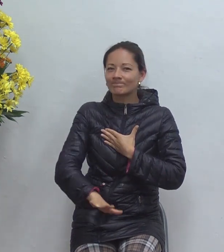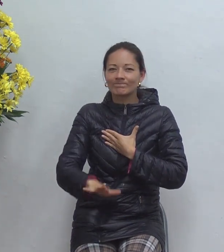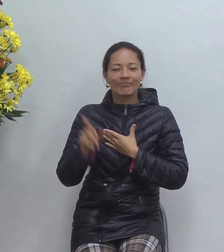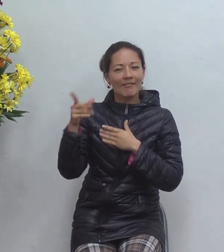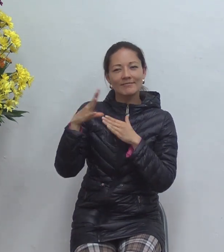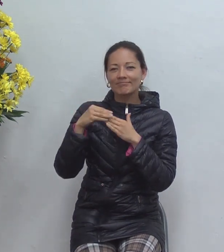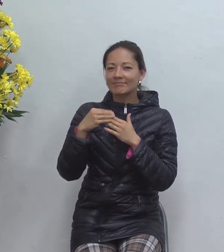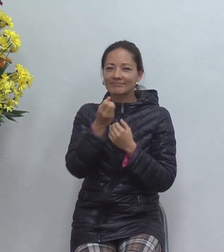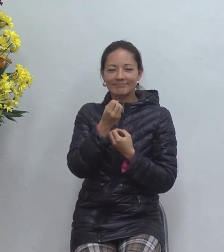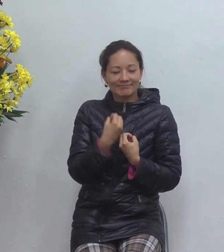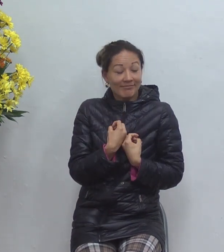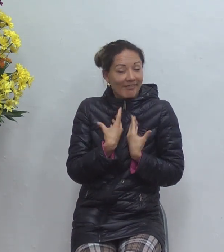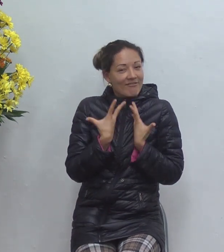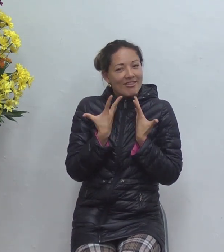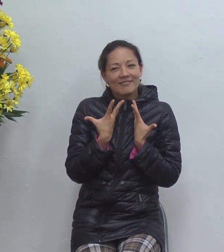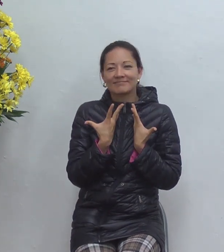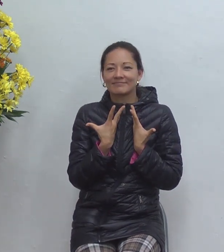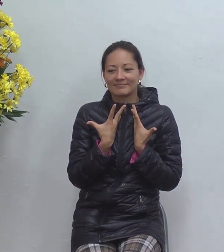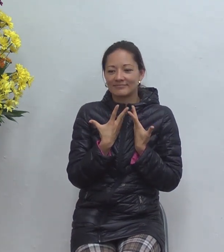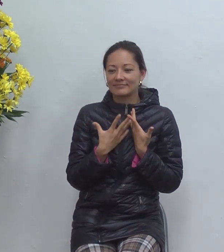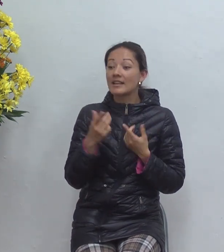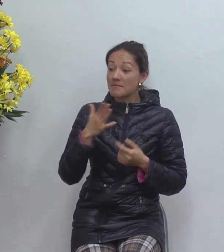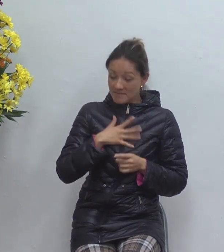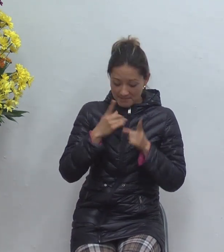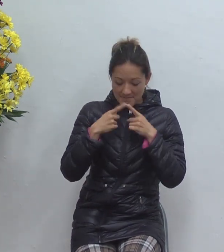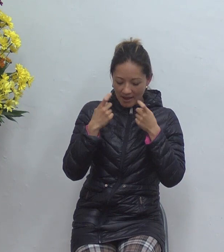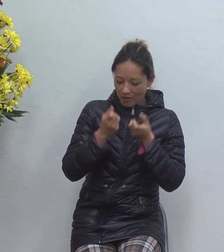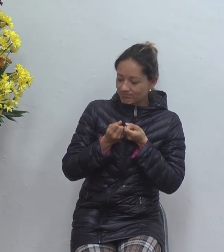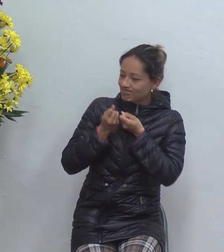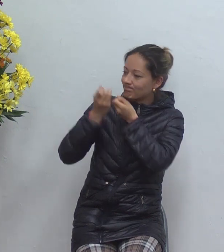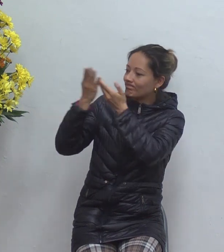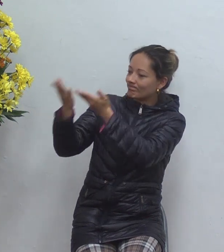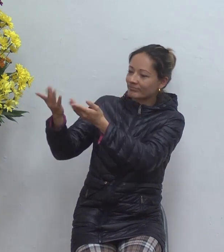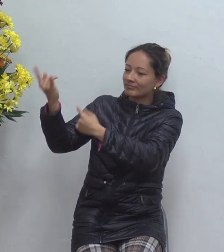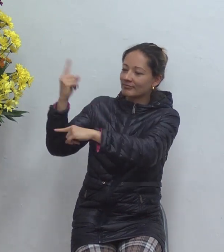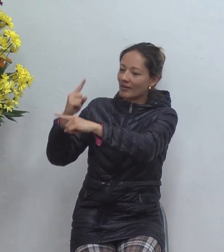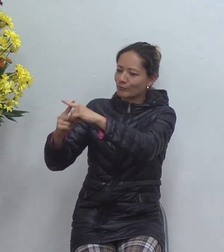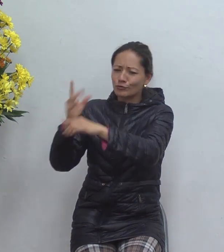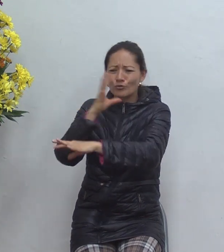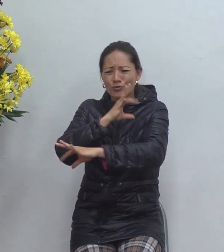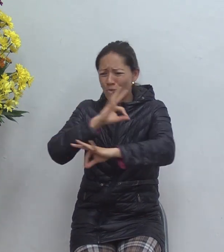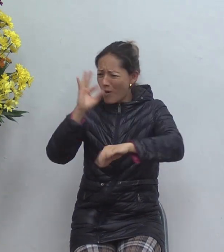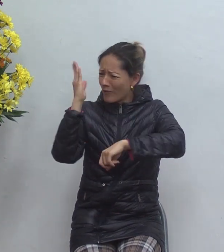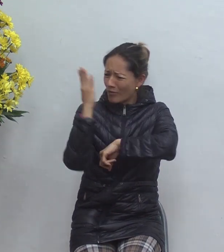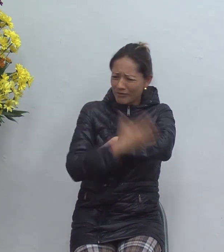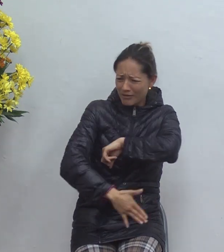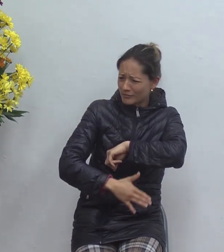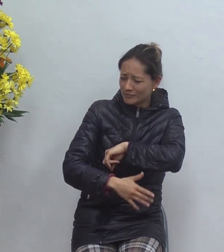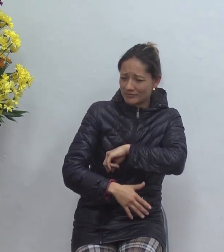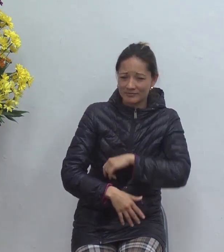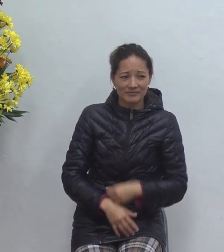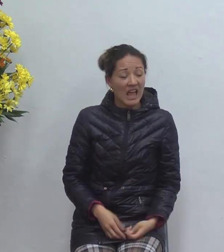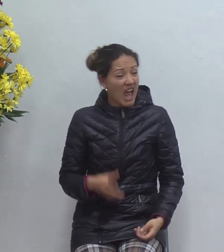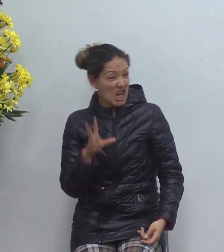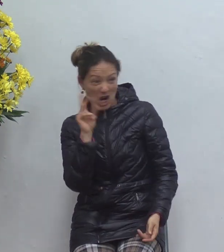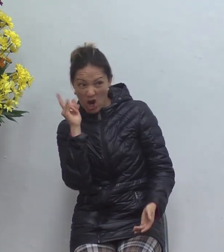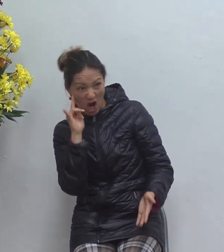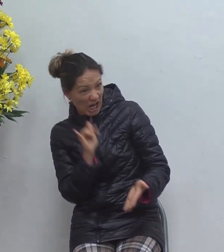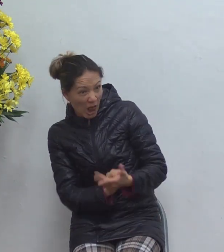y sabe qué yo cargué por sus pecados no hay condenación para pero eso no pero yo no creo eso hermano